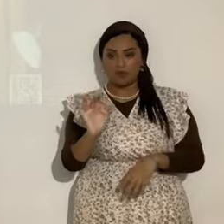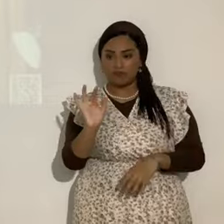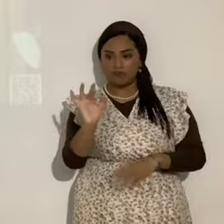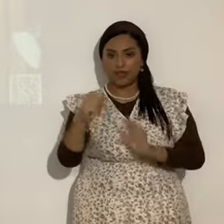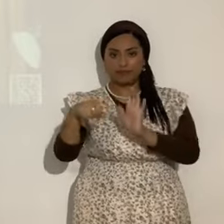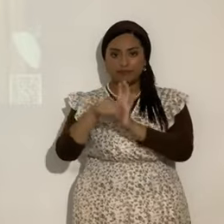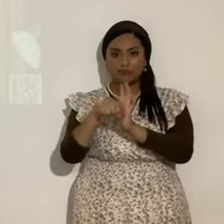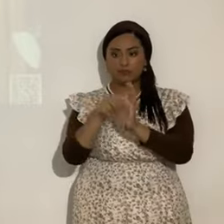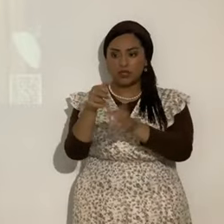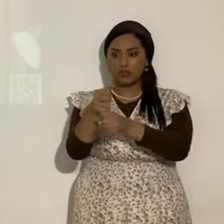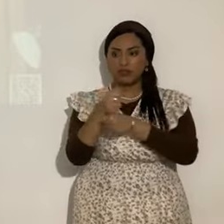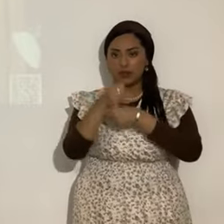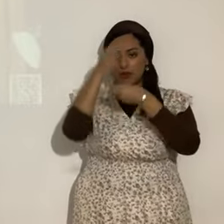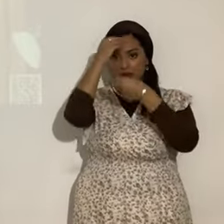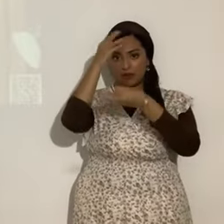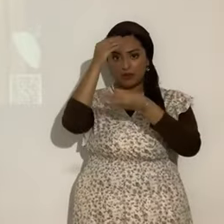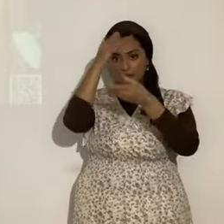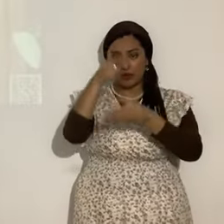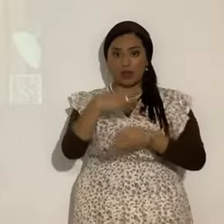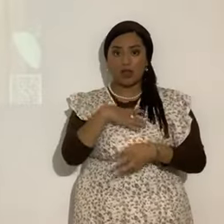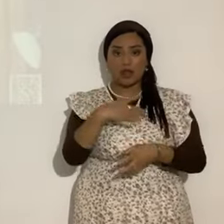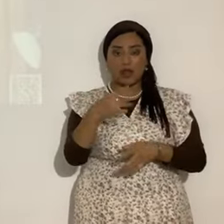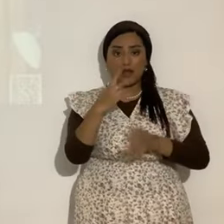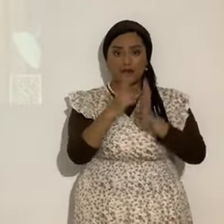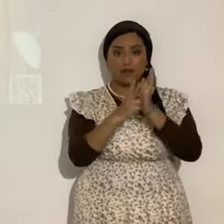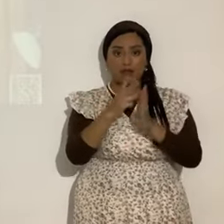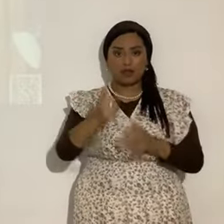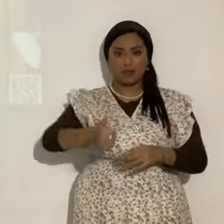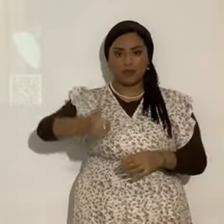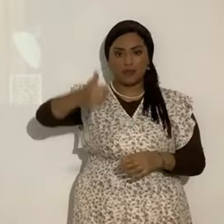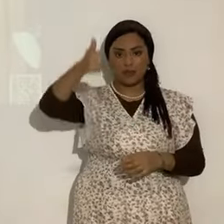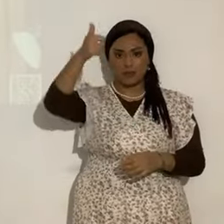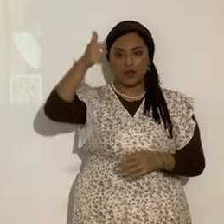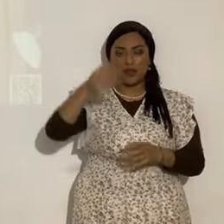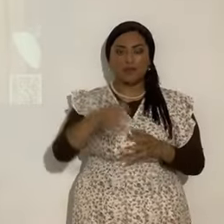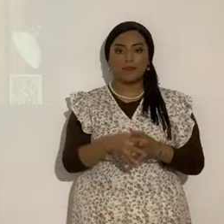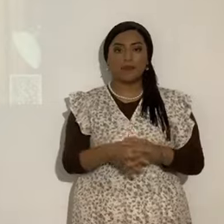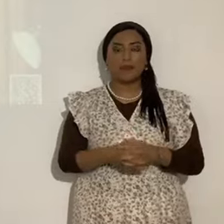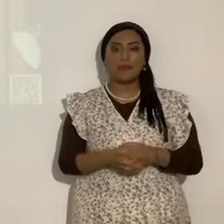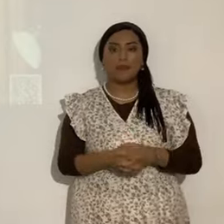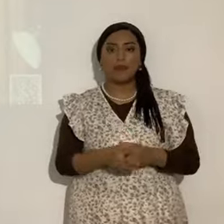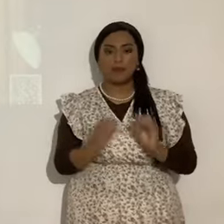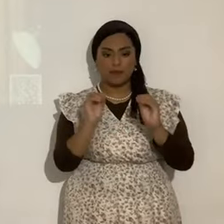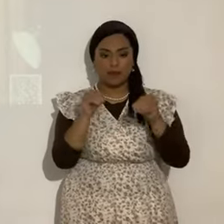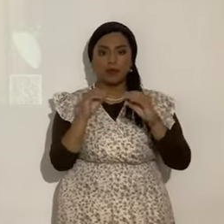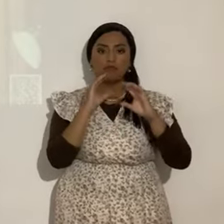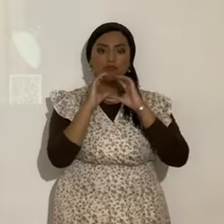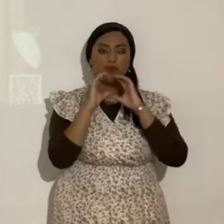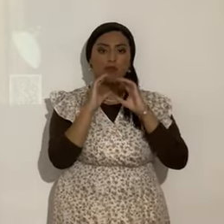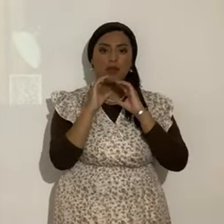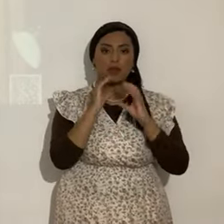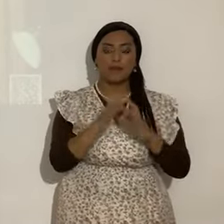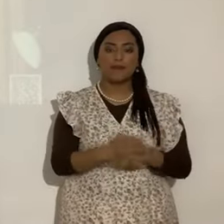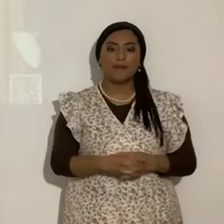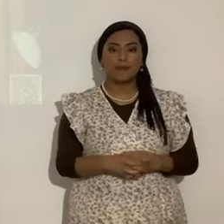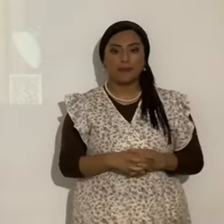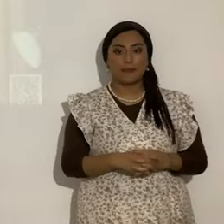las notificaciones. Y si te gusta el video, dale me gusta. Sí, y haz sus comentarios. El día